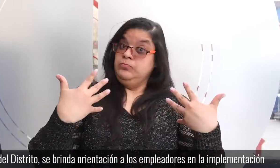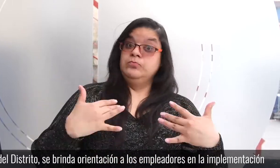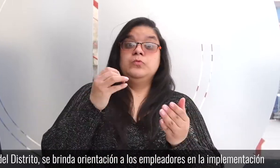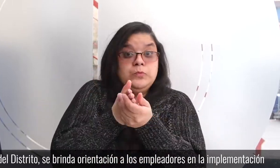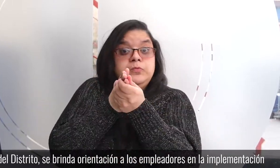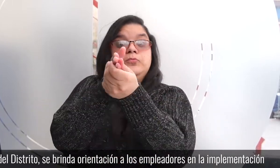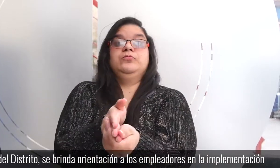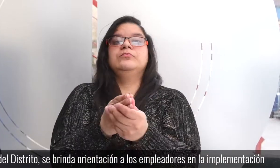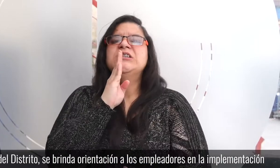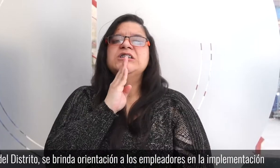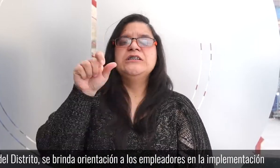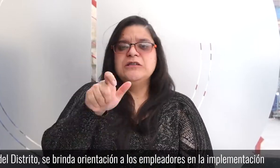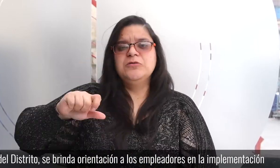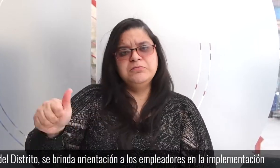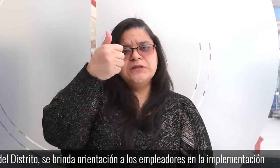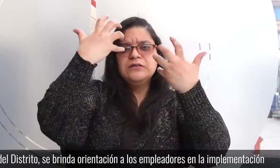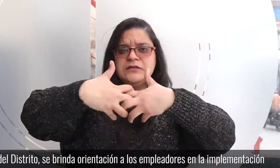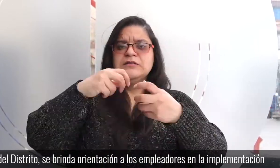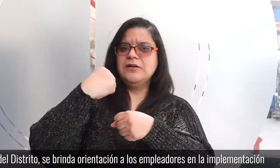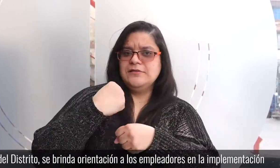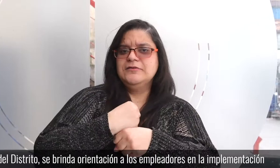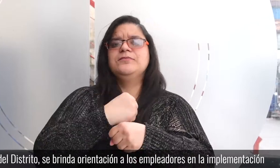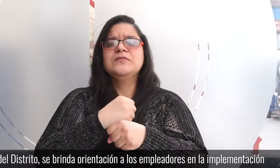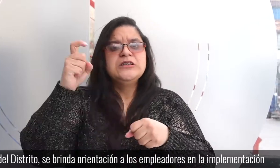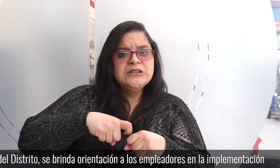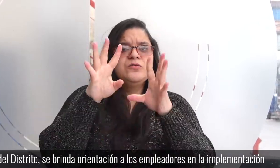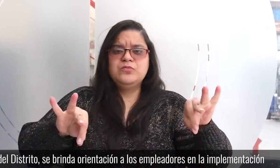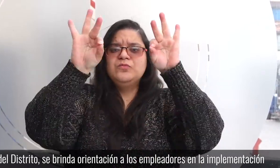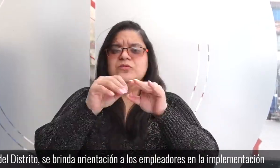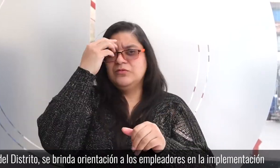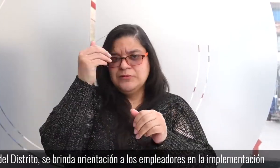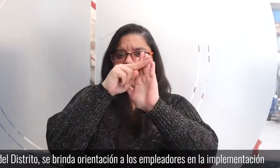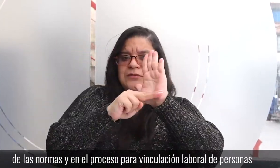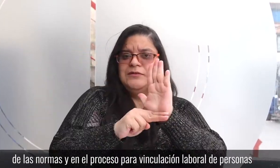implementación de las normas y en el proceso para la vinculación laboral de personas con discapacidad.